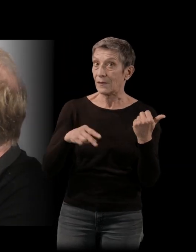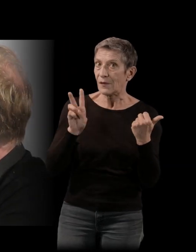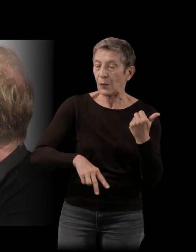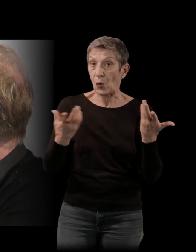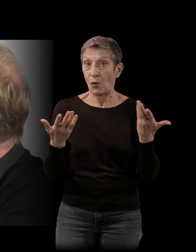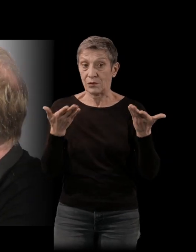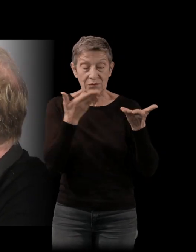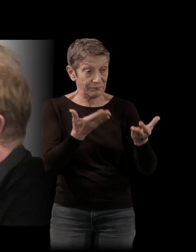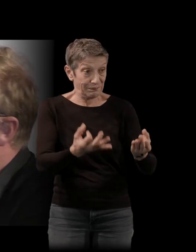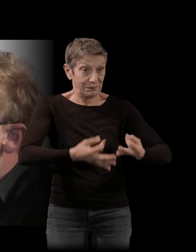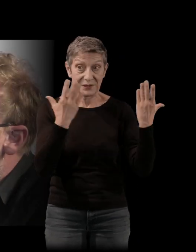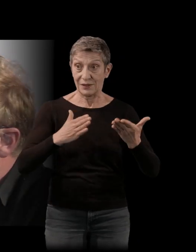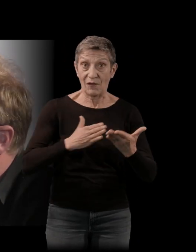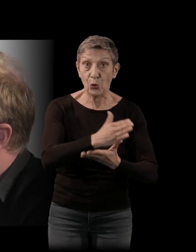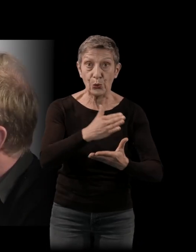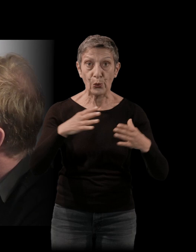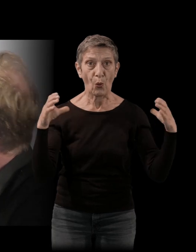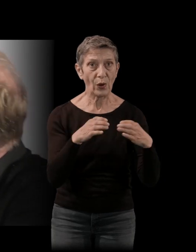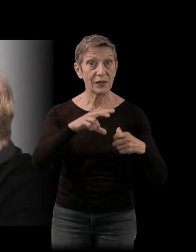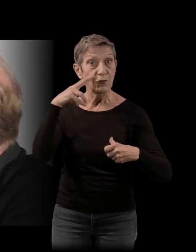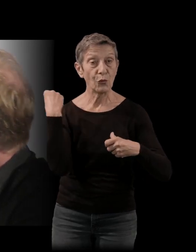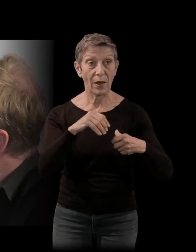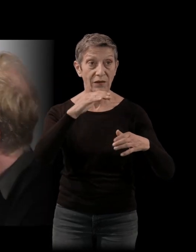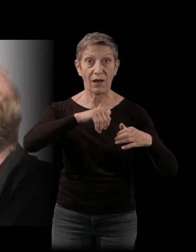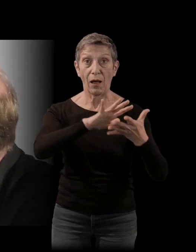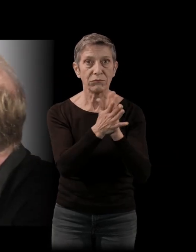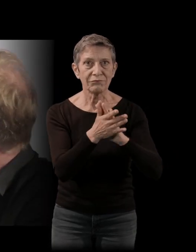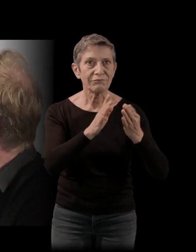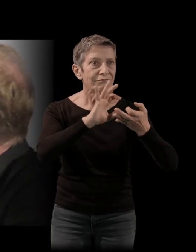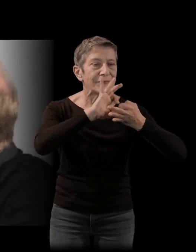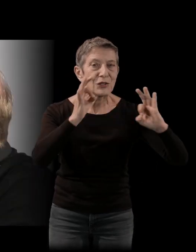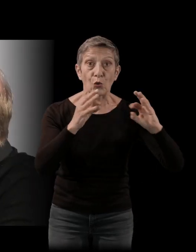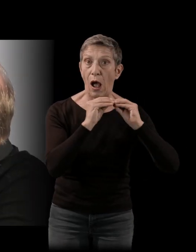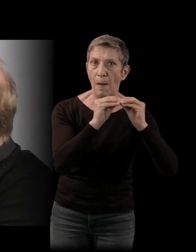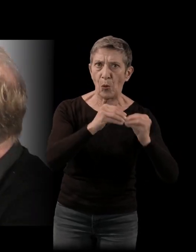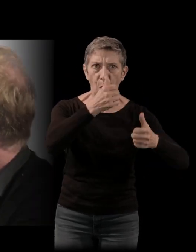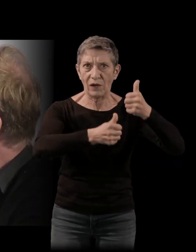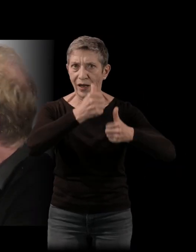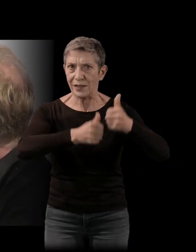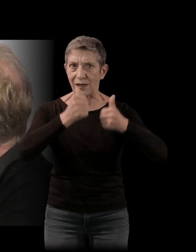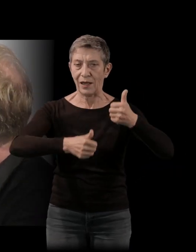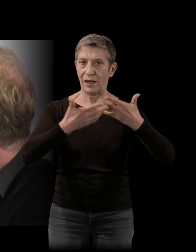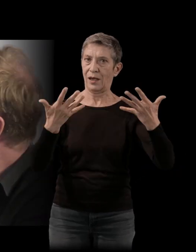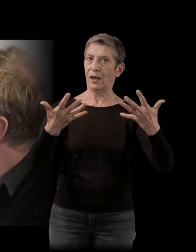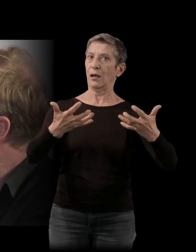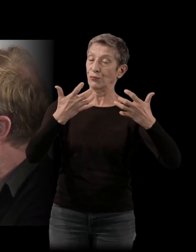collective, dans l'aventure humaine. Il va y avoir des histoires d'amour, va y avoir des histoires de rivalité. Il y a quelque chose qui est très fort autour de ce collectif-là.